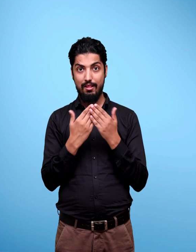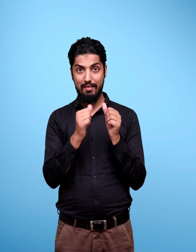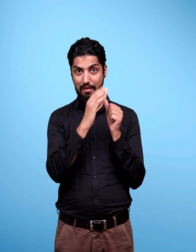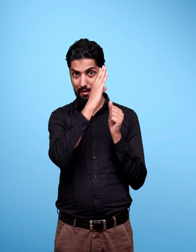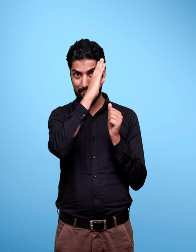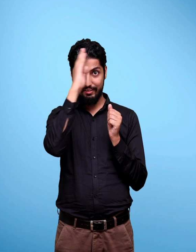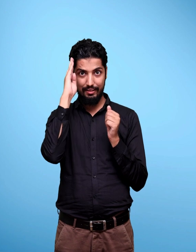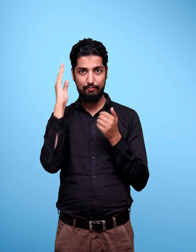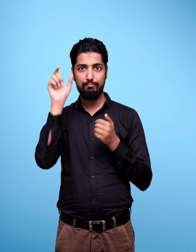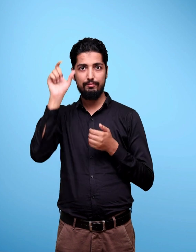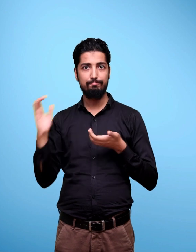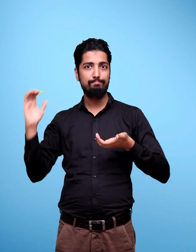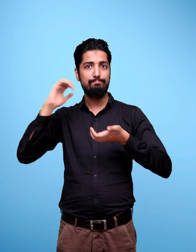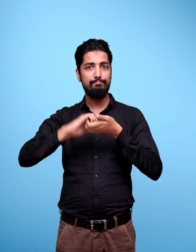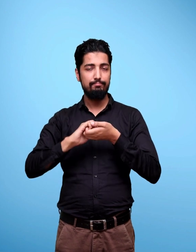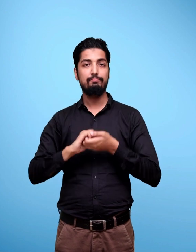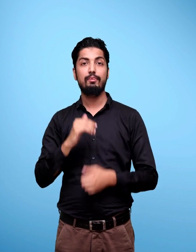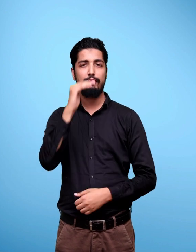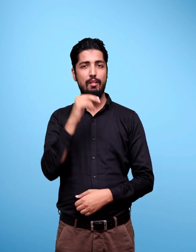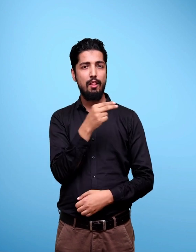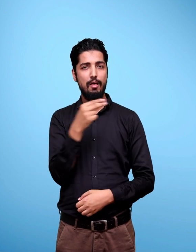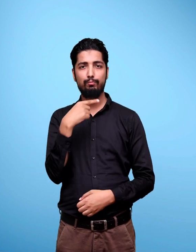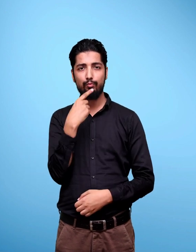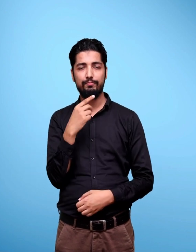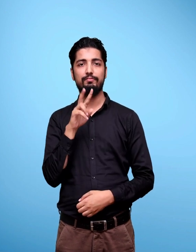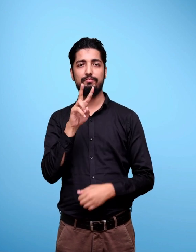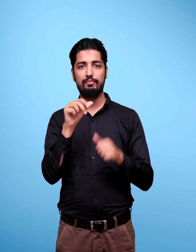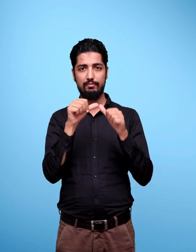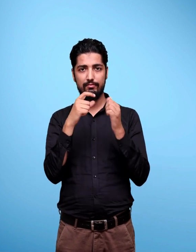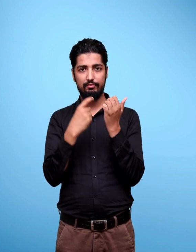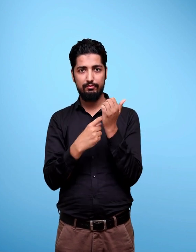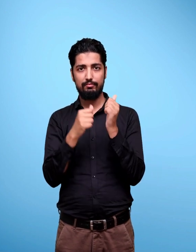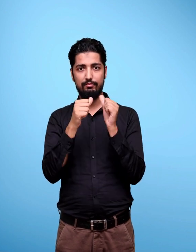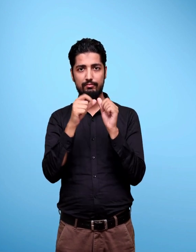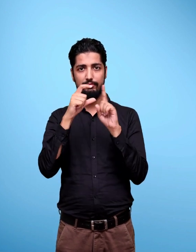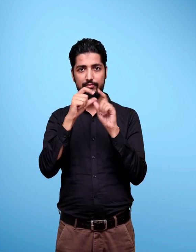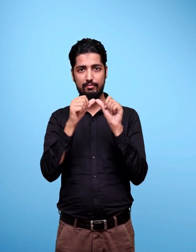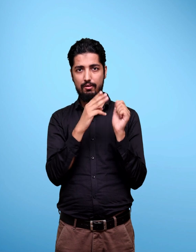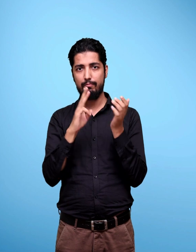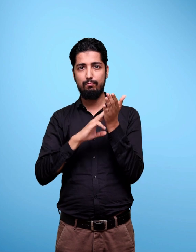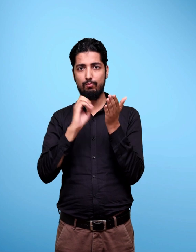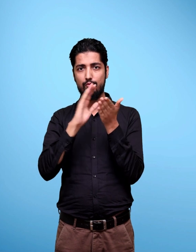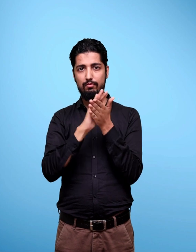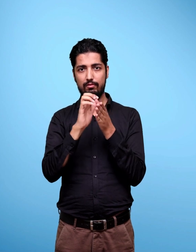Academic Coordinator Varda Mohan Nikalji